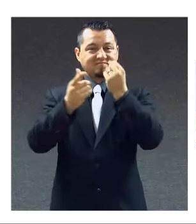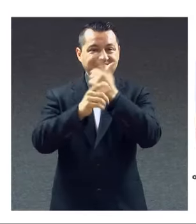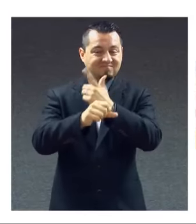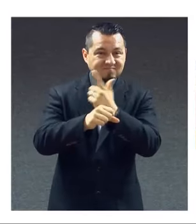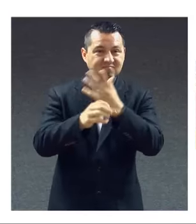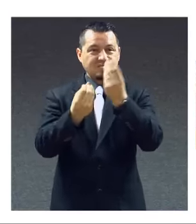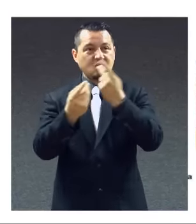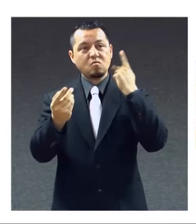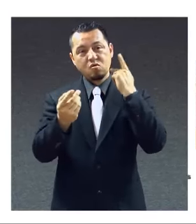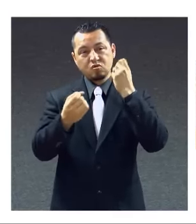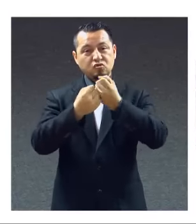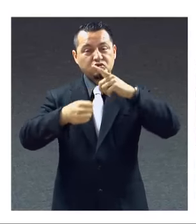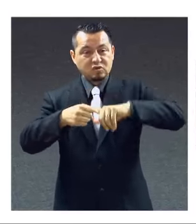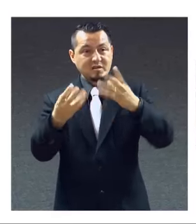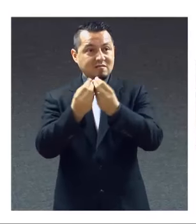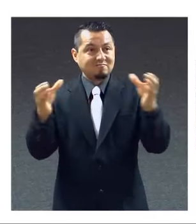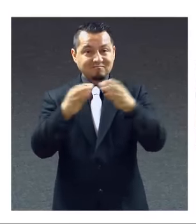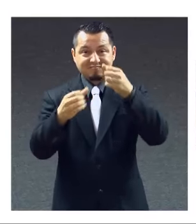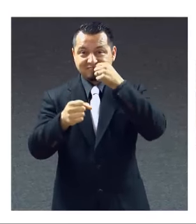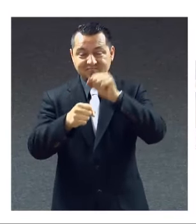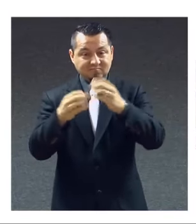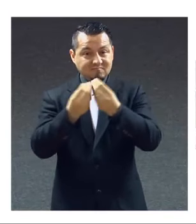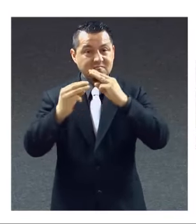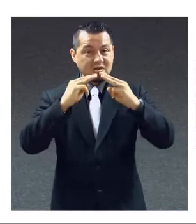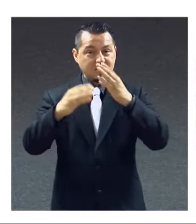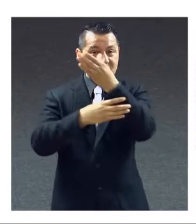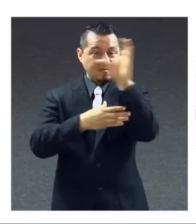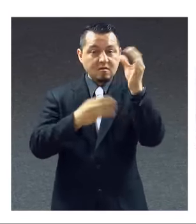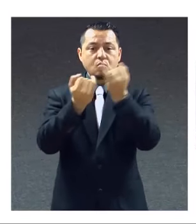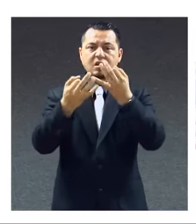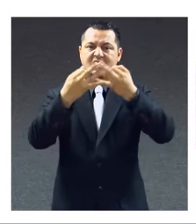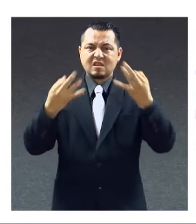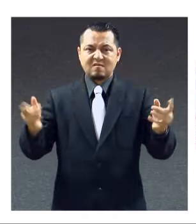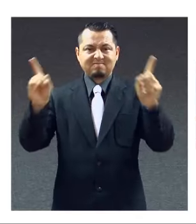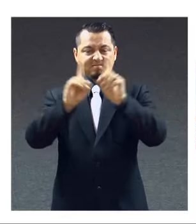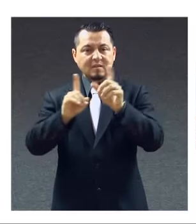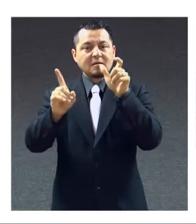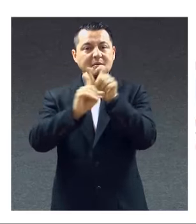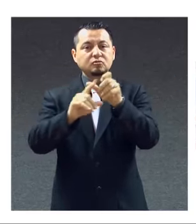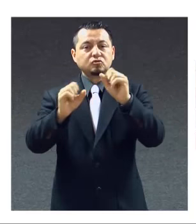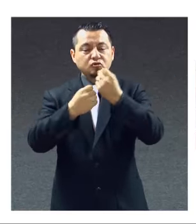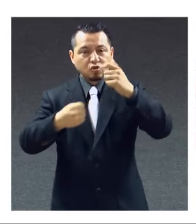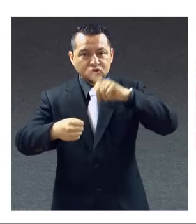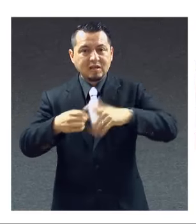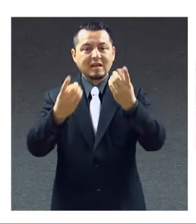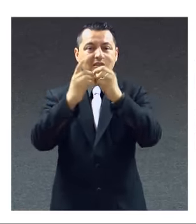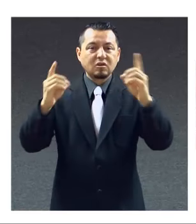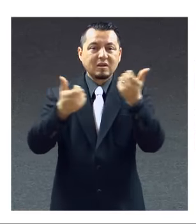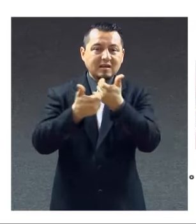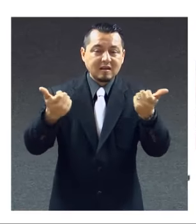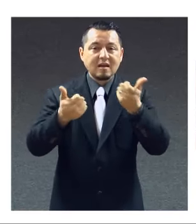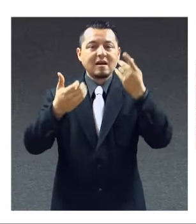Contraloría y Procuraduría Social, así como las Secretarías de Medio Ambiente y Desarrollo Territorial, Trabajo y Previsión Social, Desarrollo